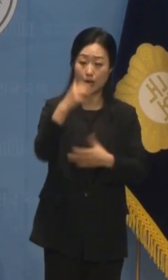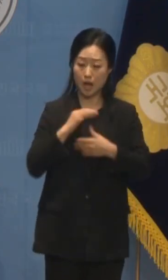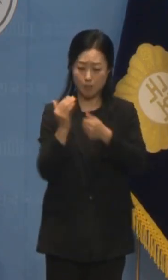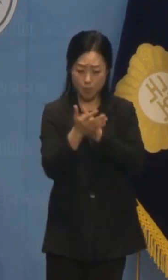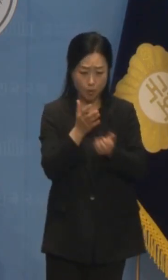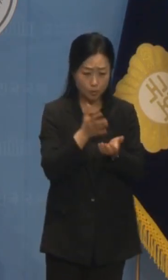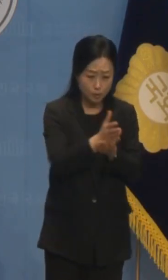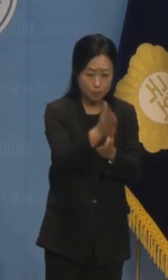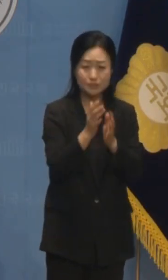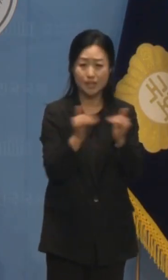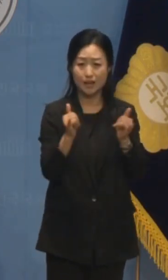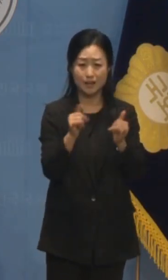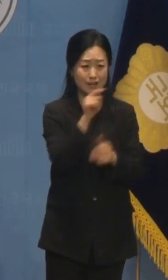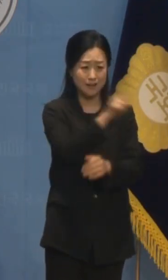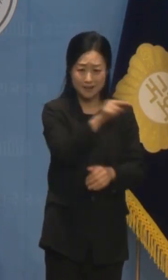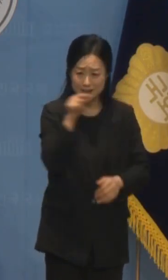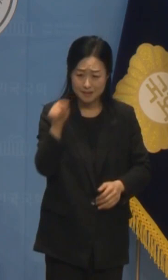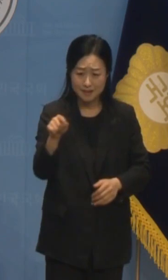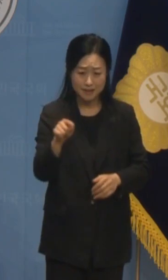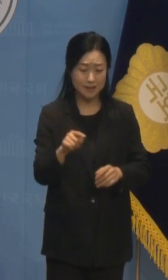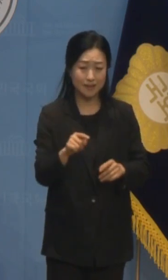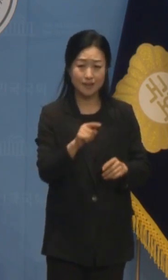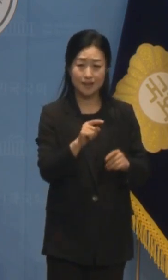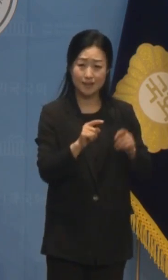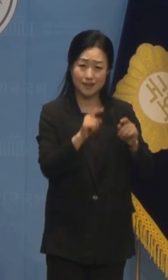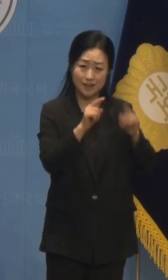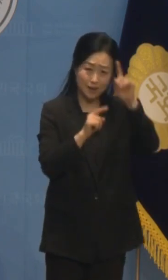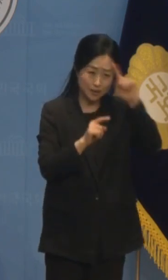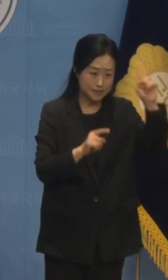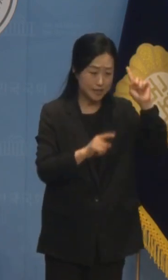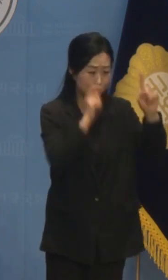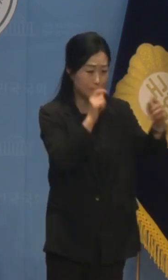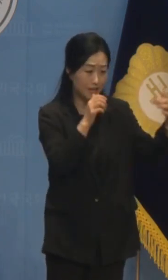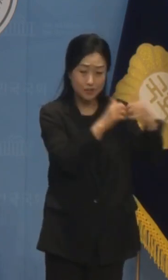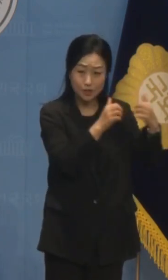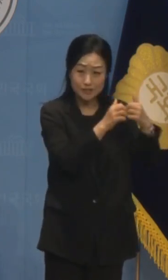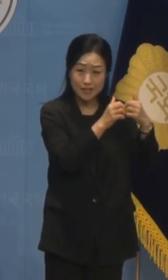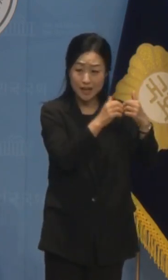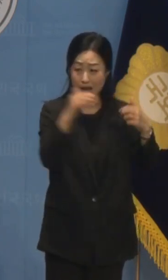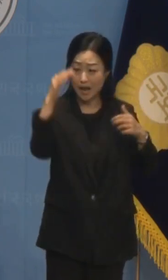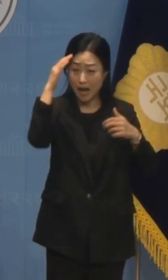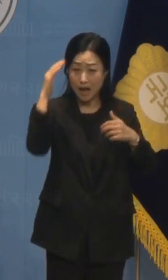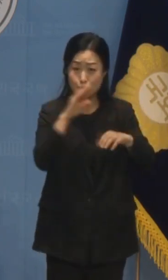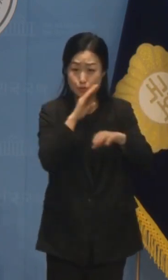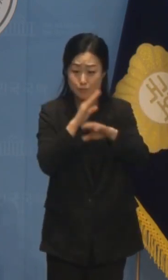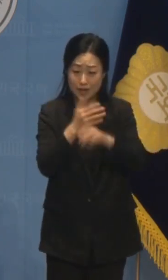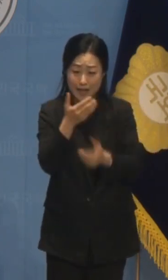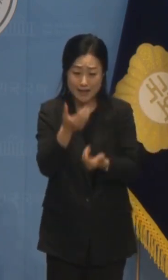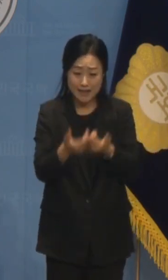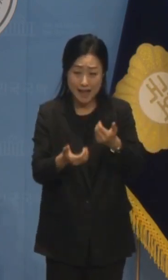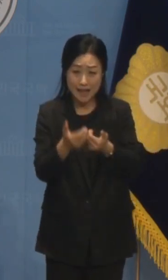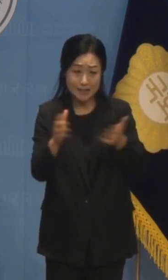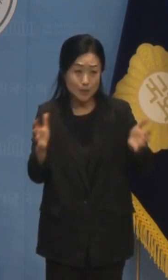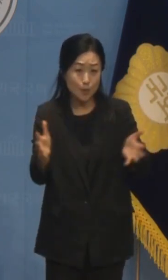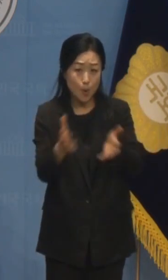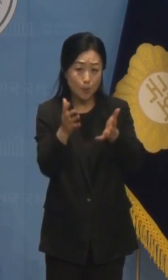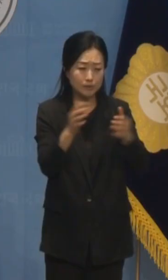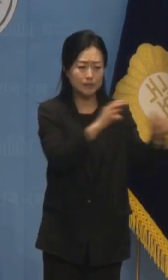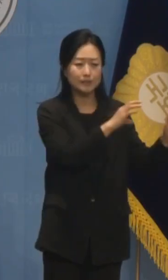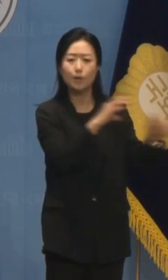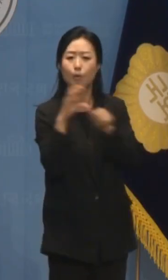전문가라는 자들은 러시아 우크라이나 전쟁을 남북 간의 갈등 고조의 소재로